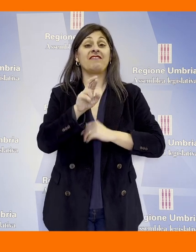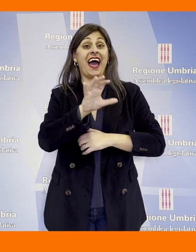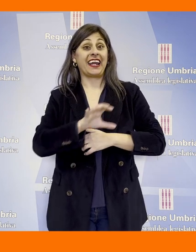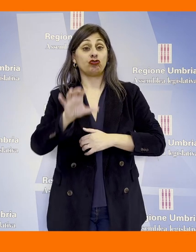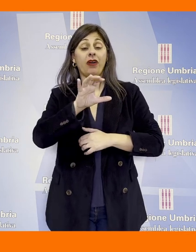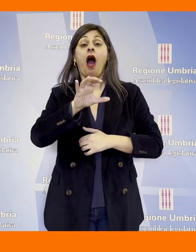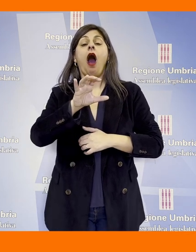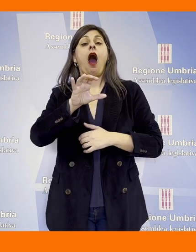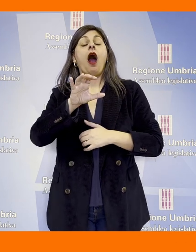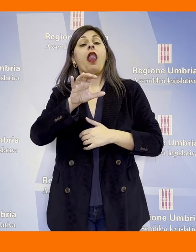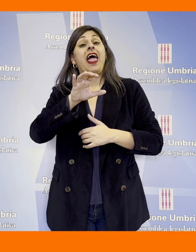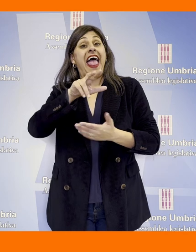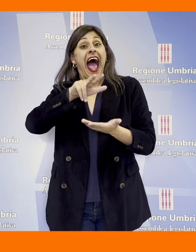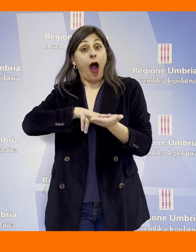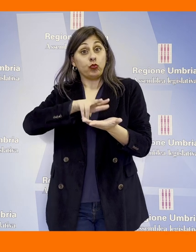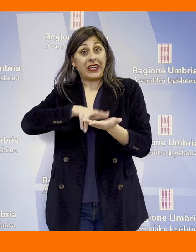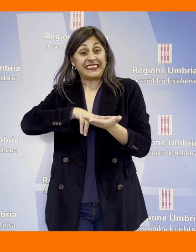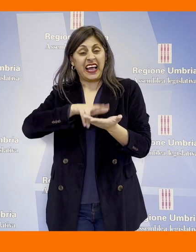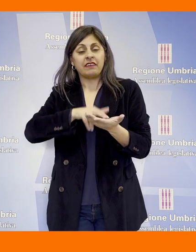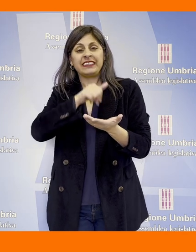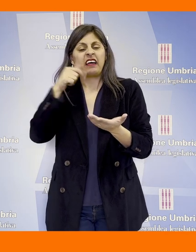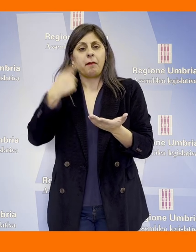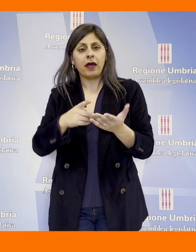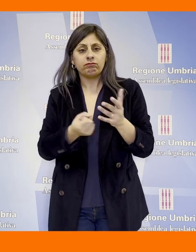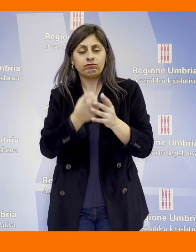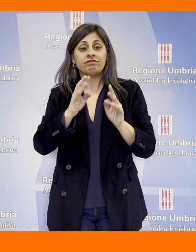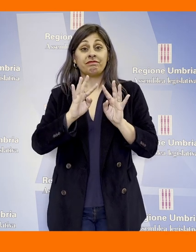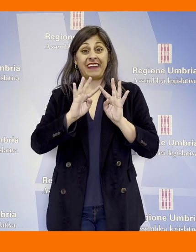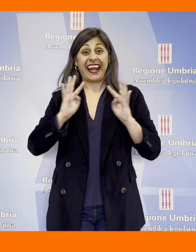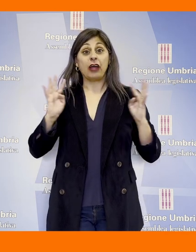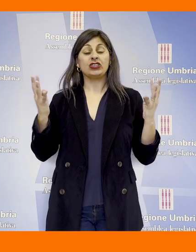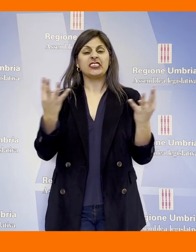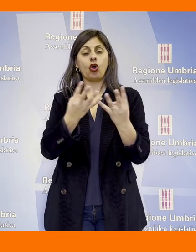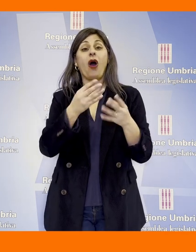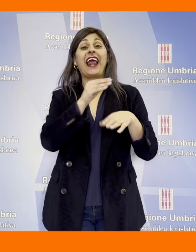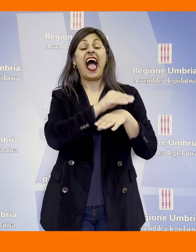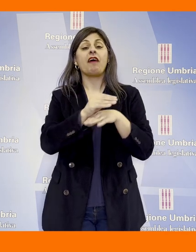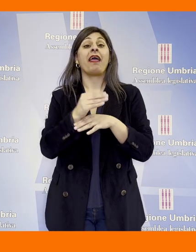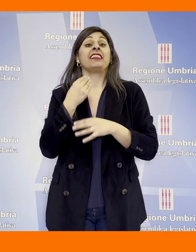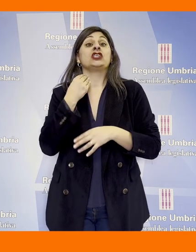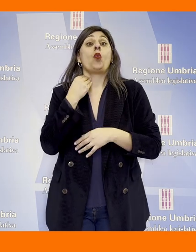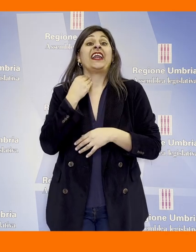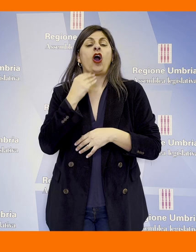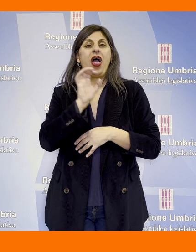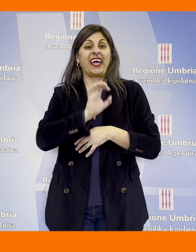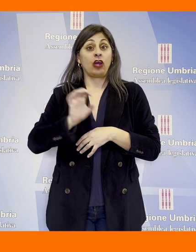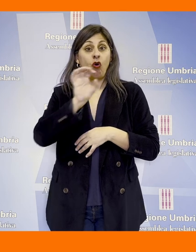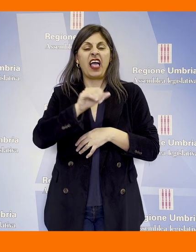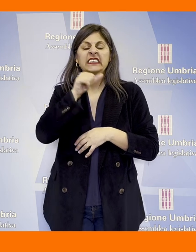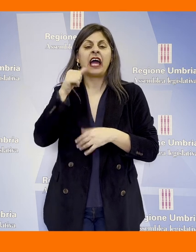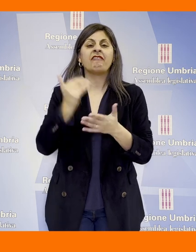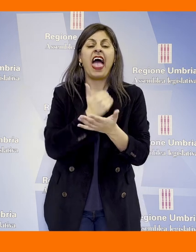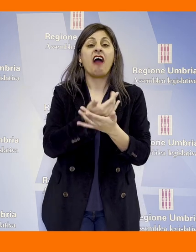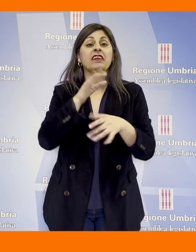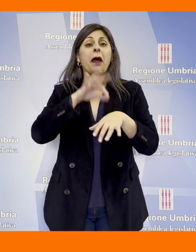regionale autorizzativa per l'apposizione di recinzioni negli allevamenti sui nicoli regionali volte a